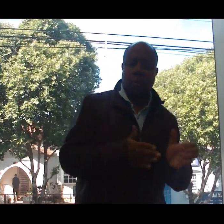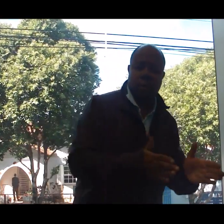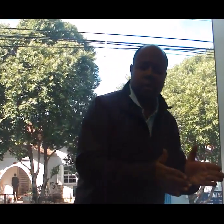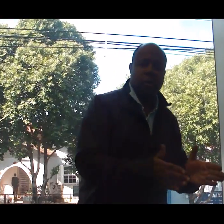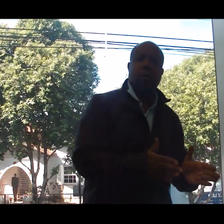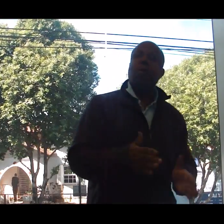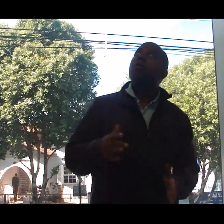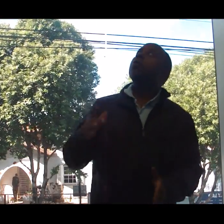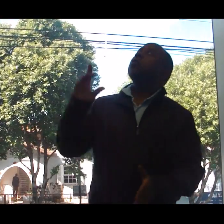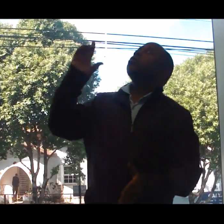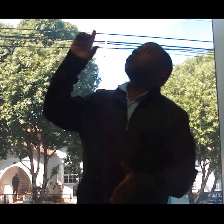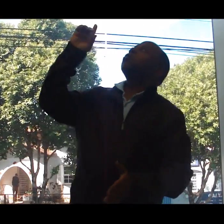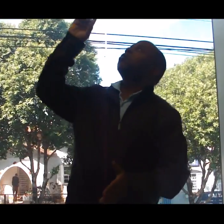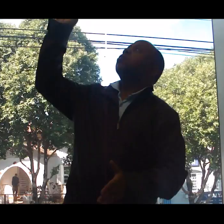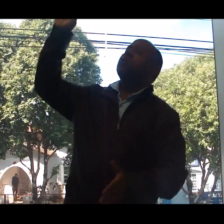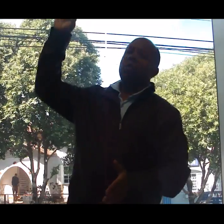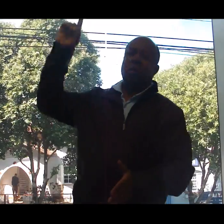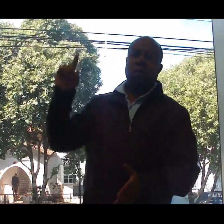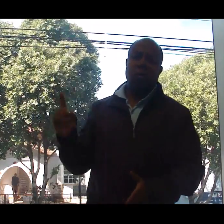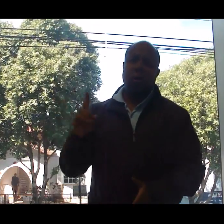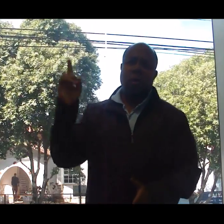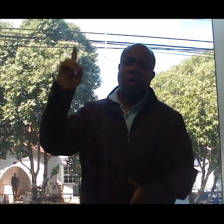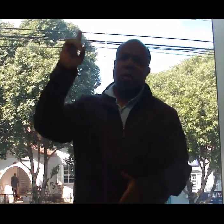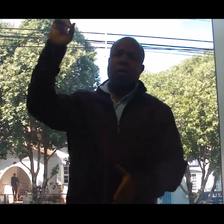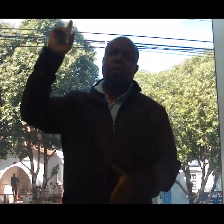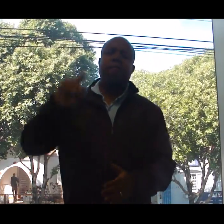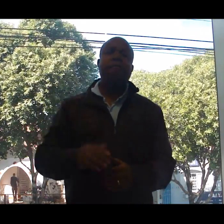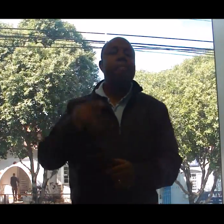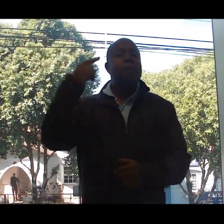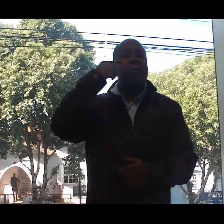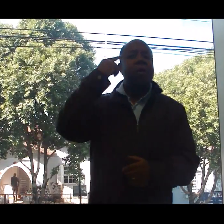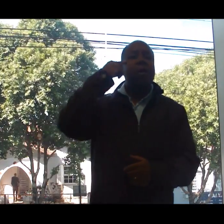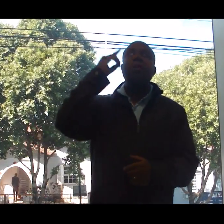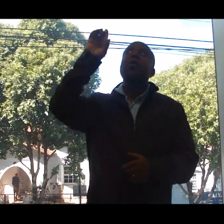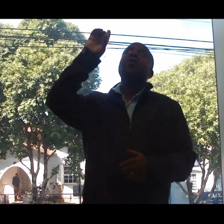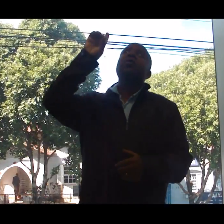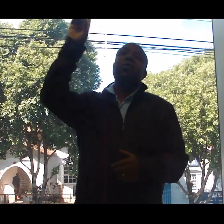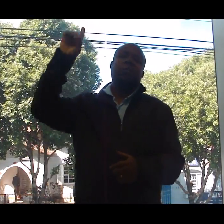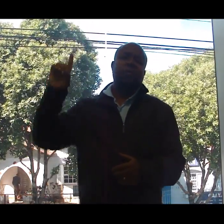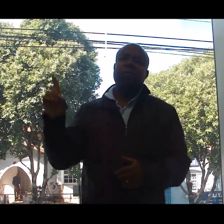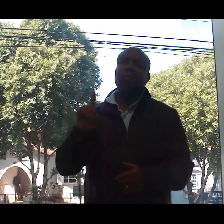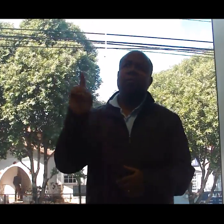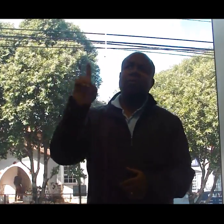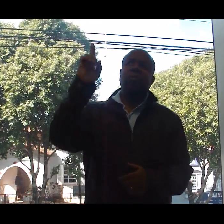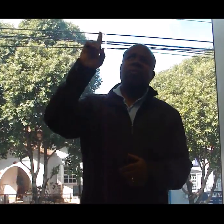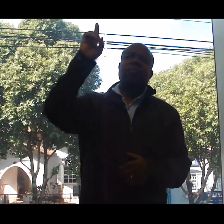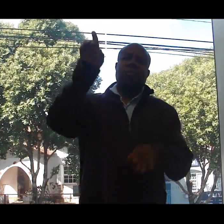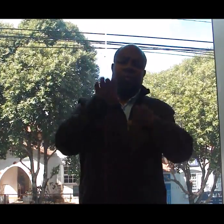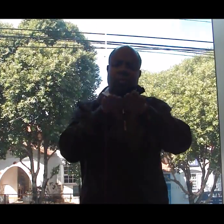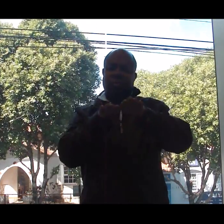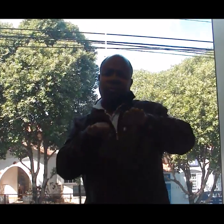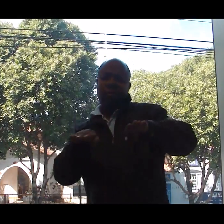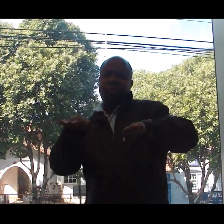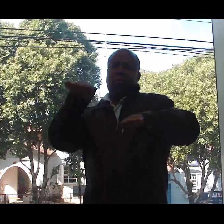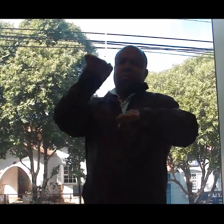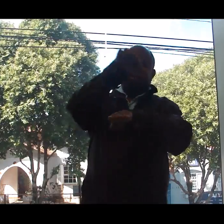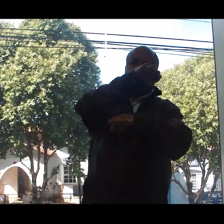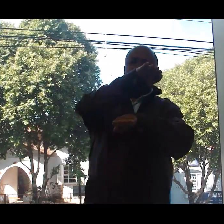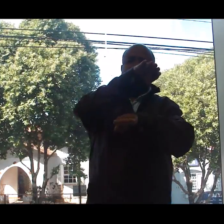seus pensamentos Meu amigo, minha amiga Muitas vezes nós achamos que sabemos como as coisas devem acontecer na nossa